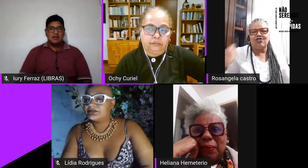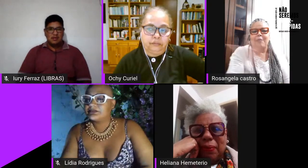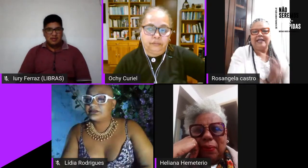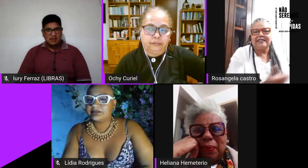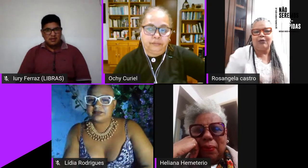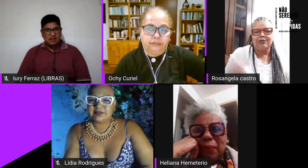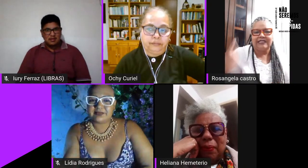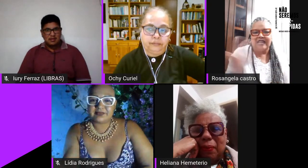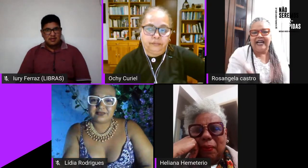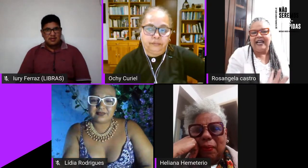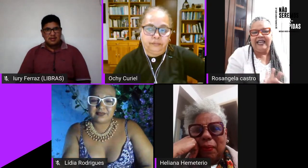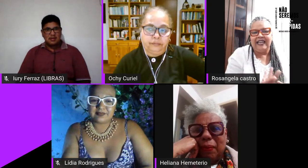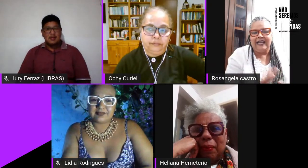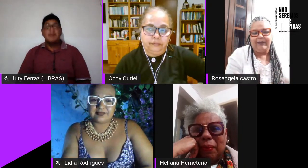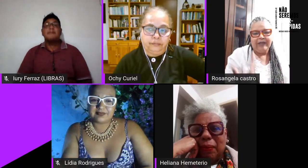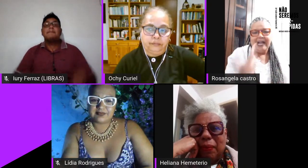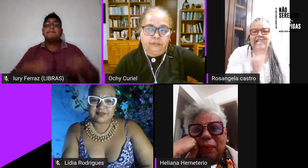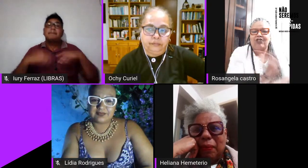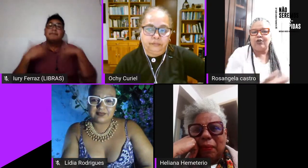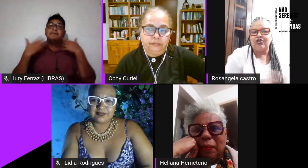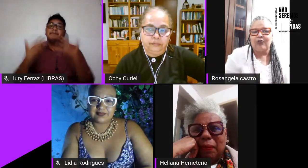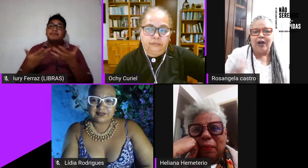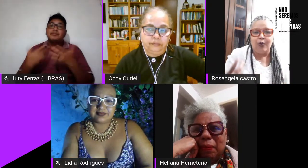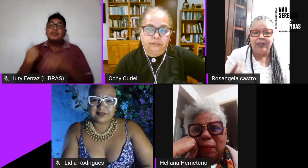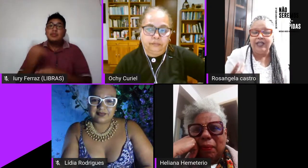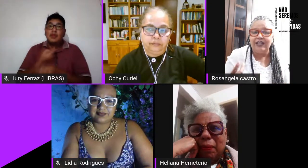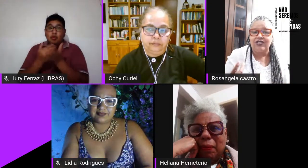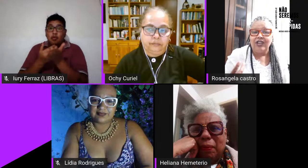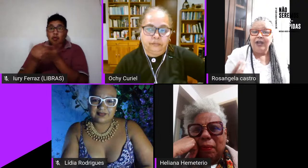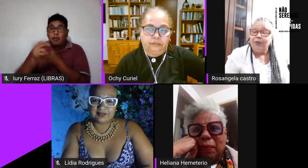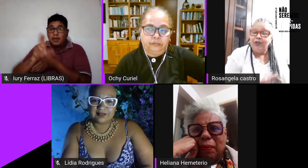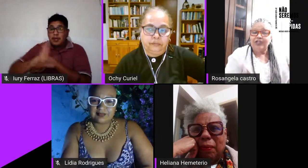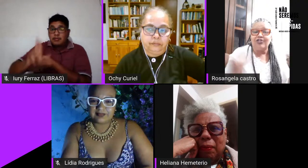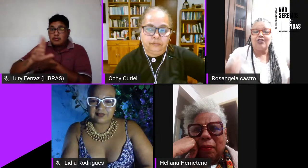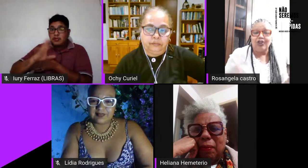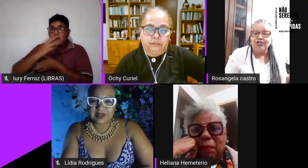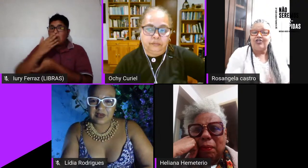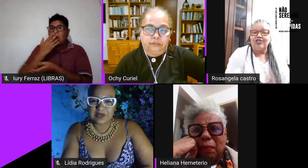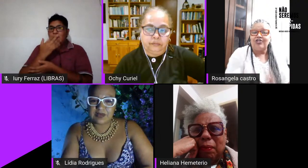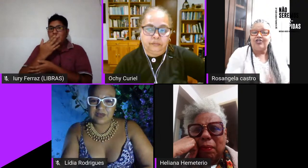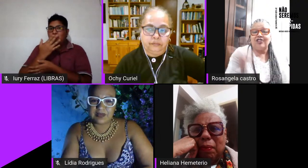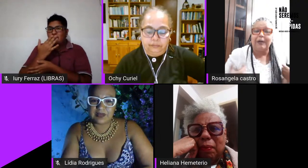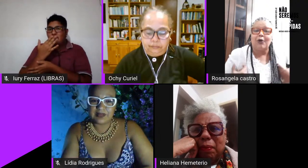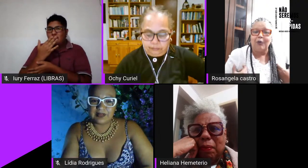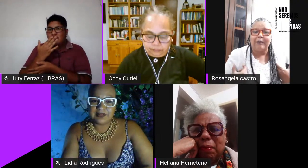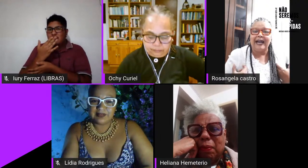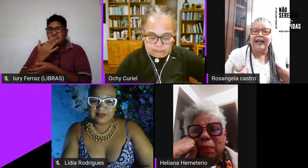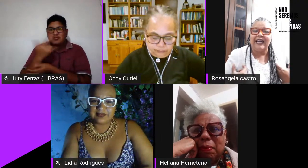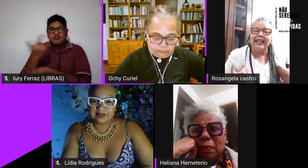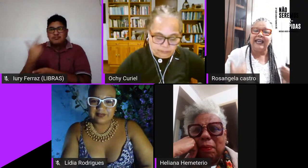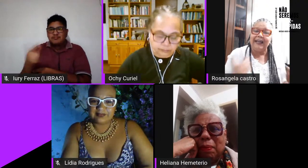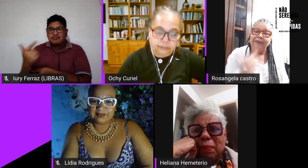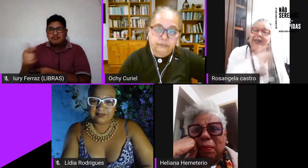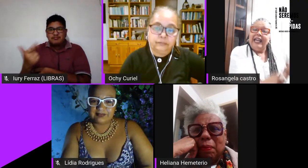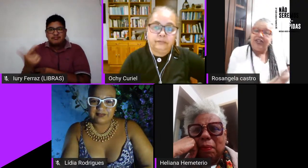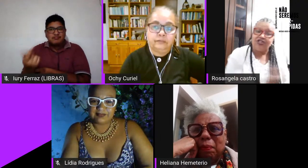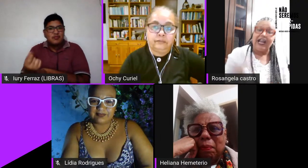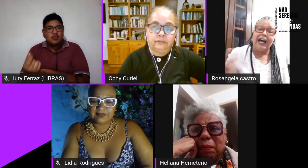a gente começa a usar as cores do arco-íris muitas de nós não tinha dinheiro para comprar